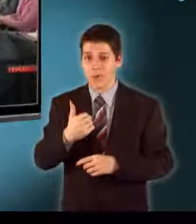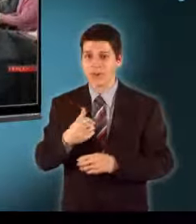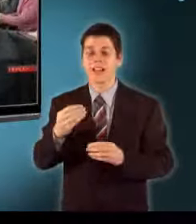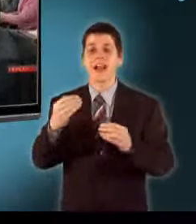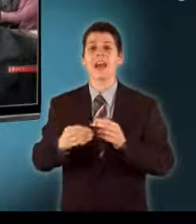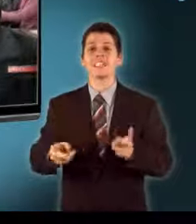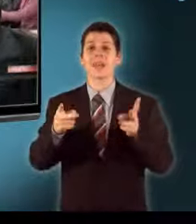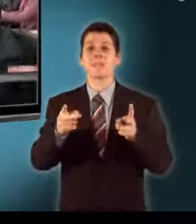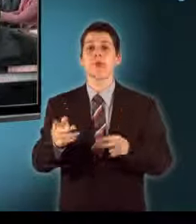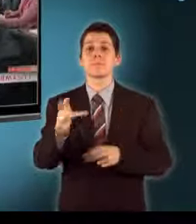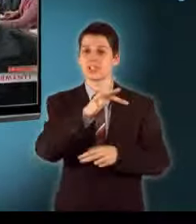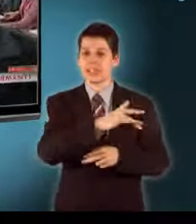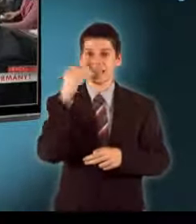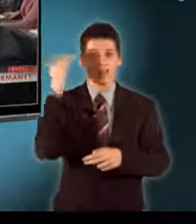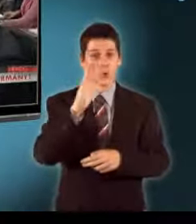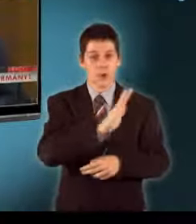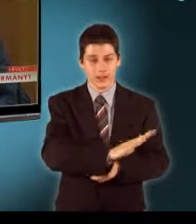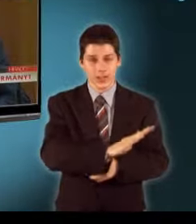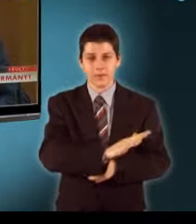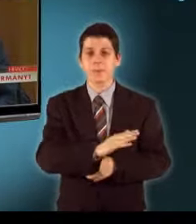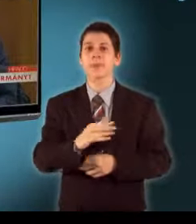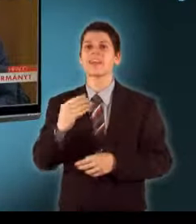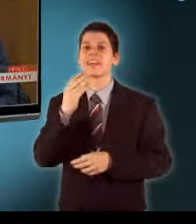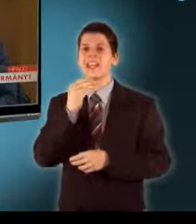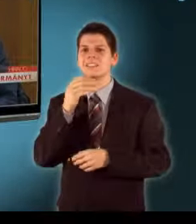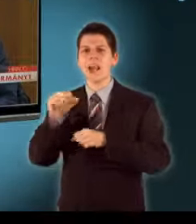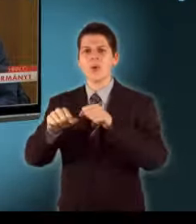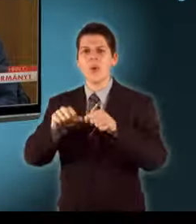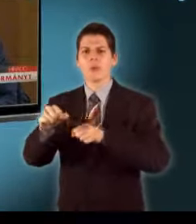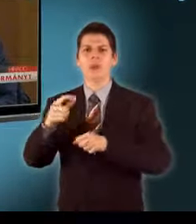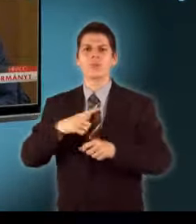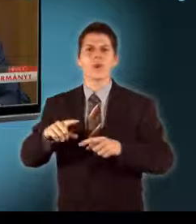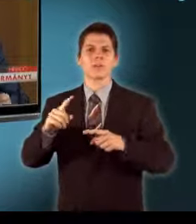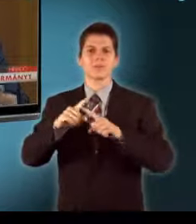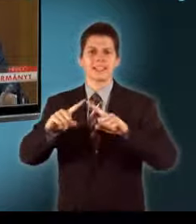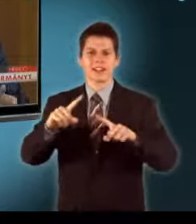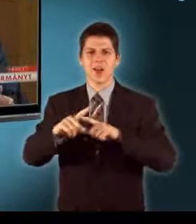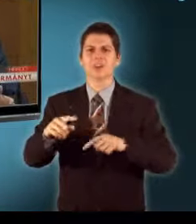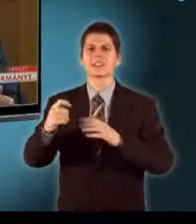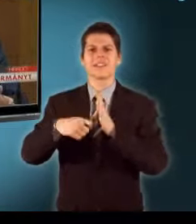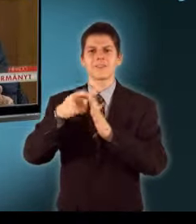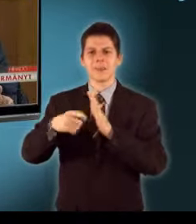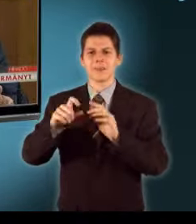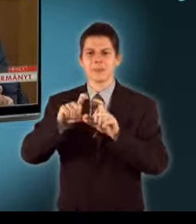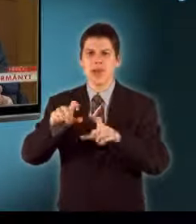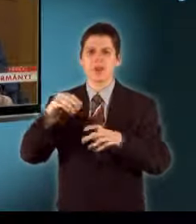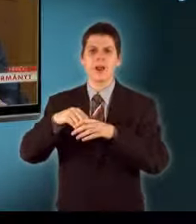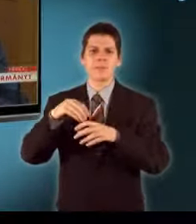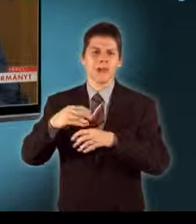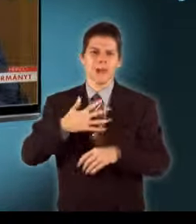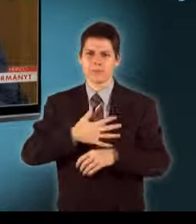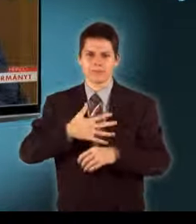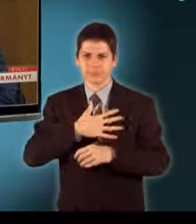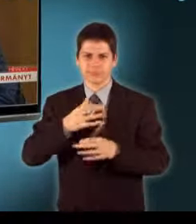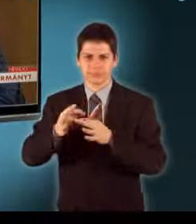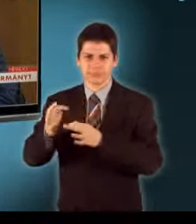Ezzel megsértették a protokolt Az izraeli kormány egy tévéfilm miatt tiltakozott a török nagykövetnél Amelyben izraeli biztonsági